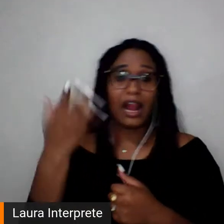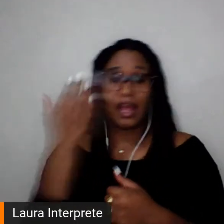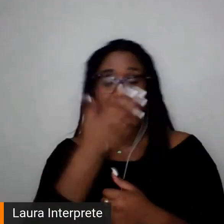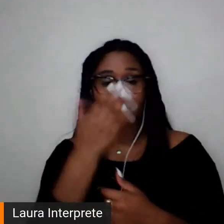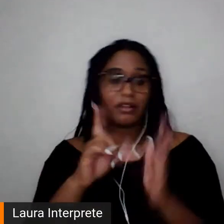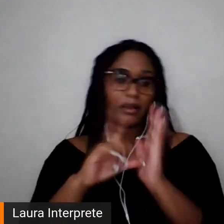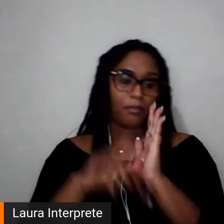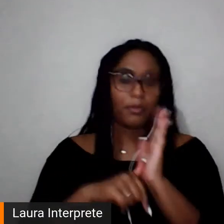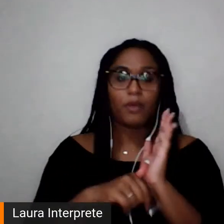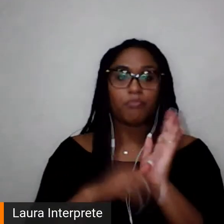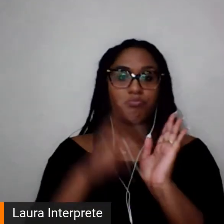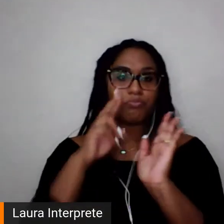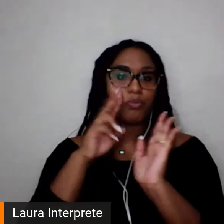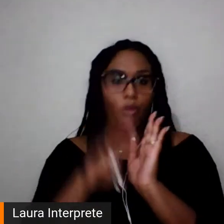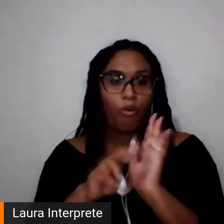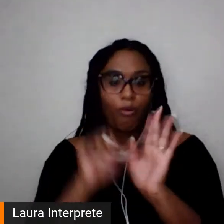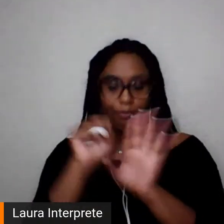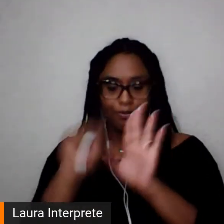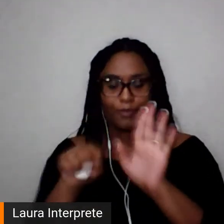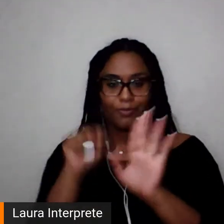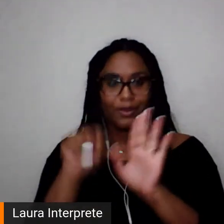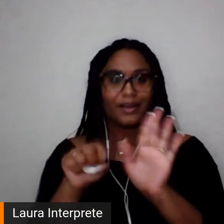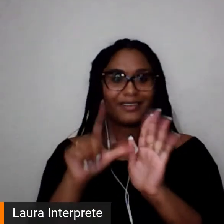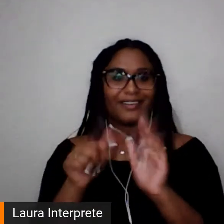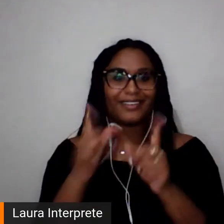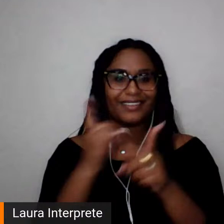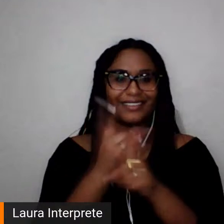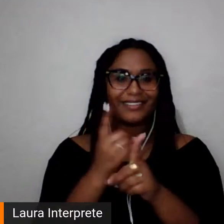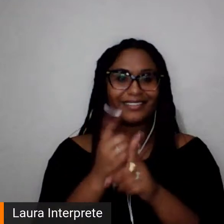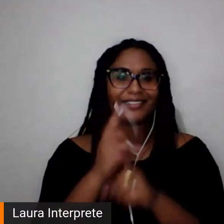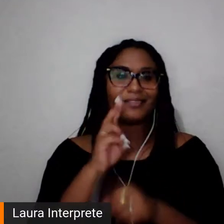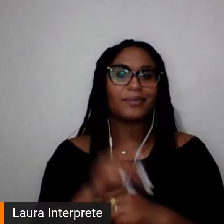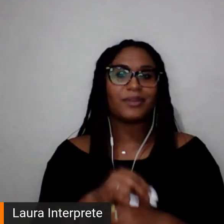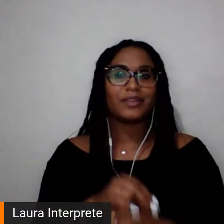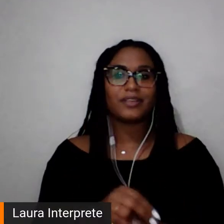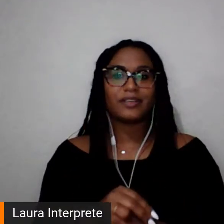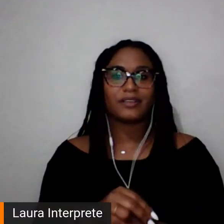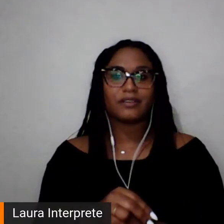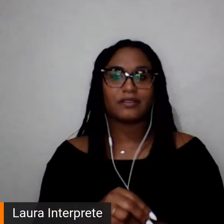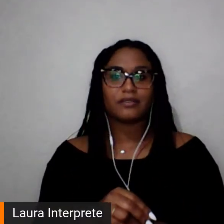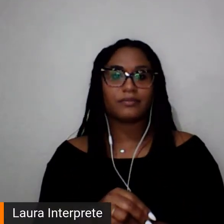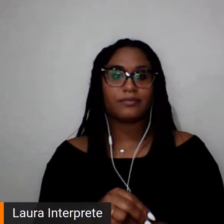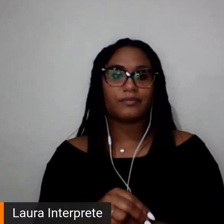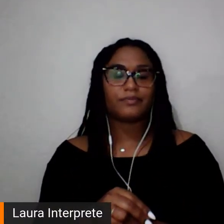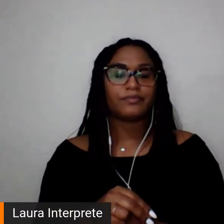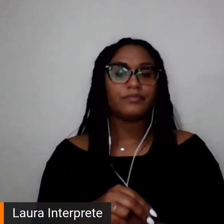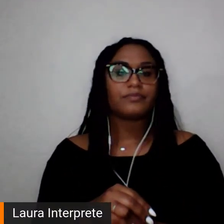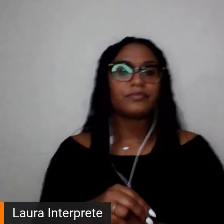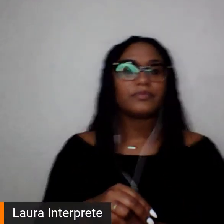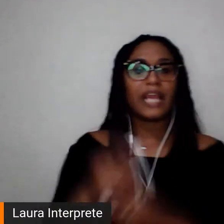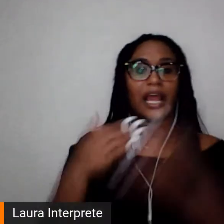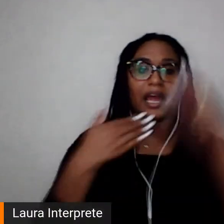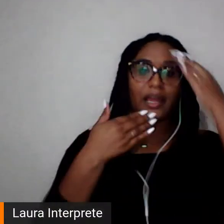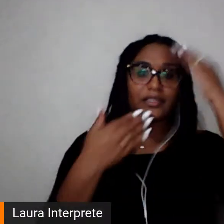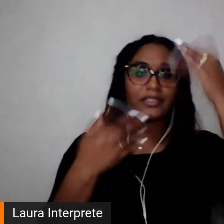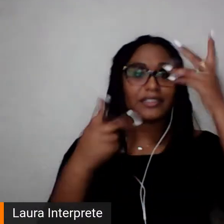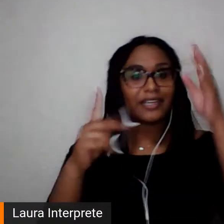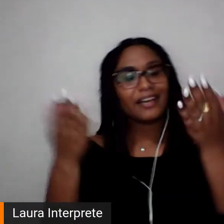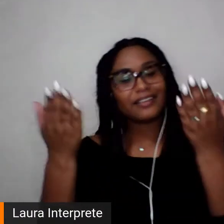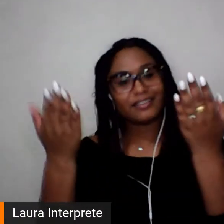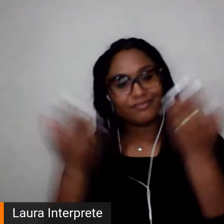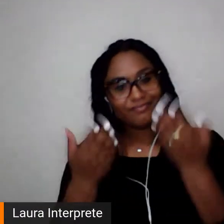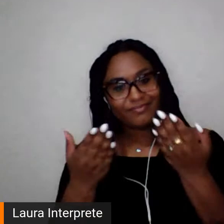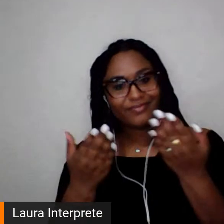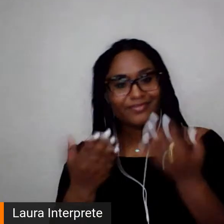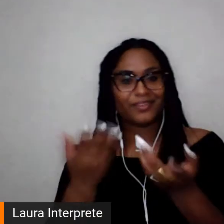depois a nossa gravação, como ela já mencionou. Então, agradecer a sua contribuição muito importante